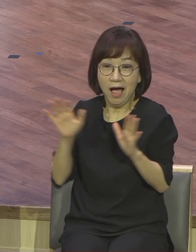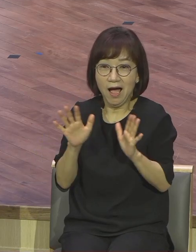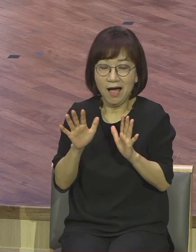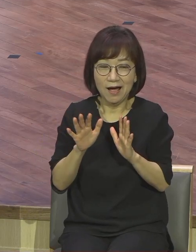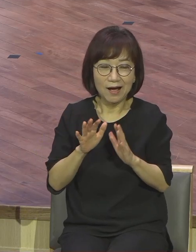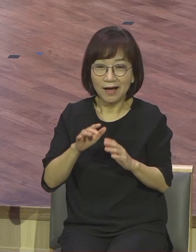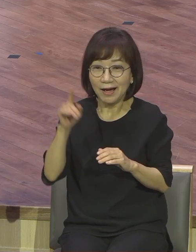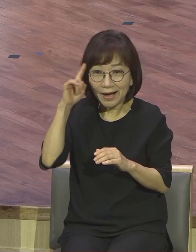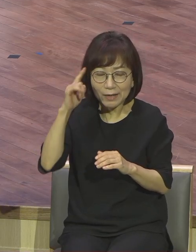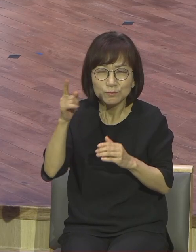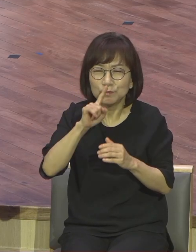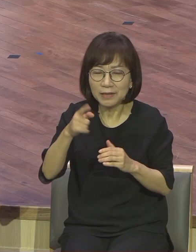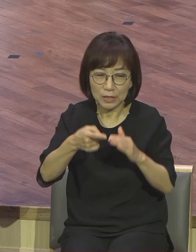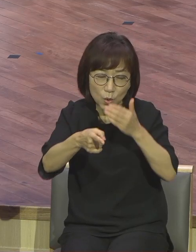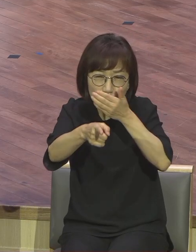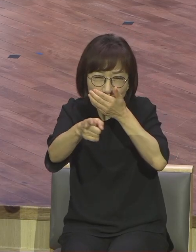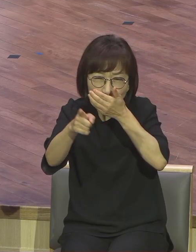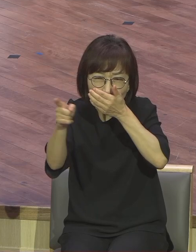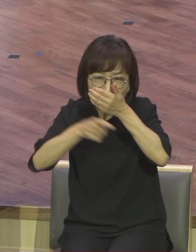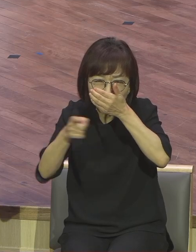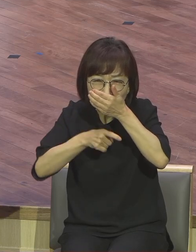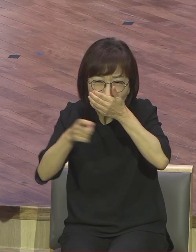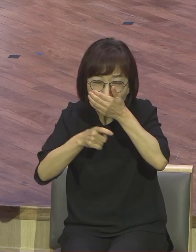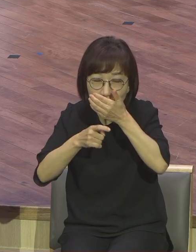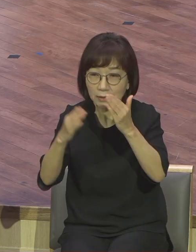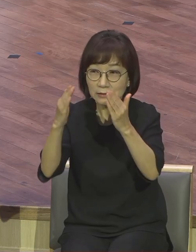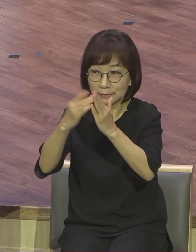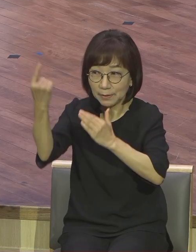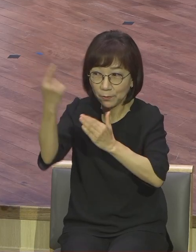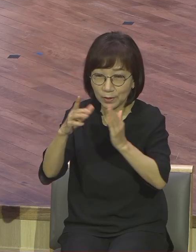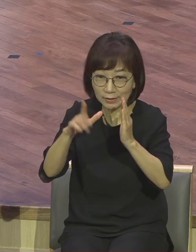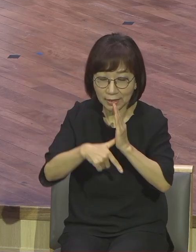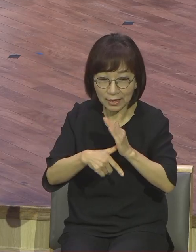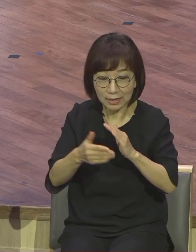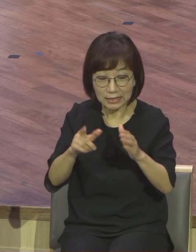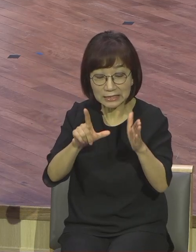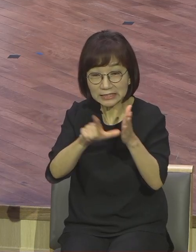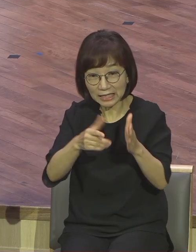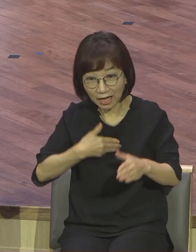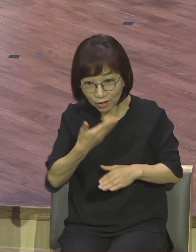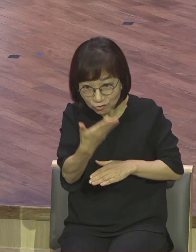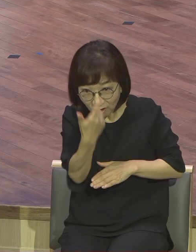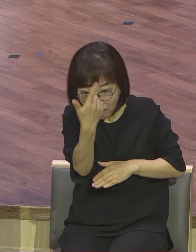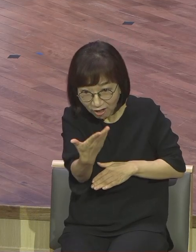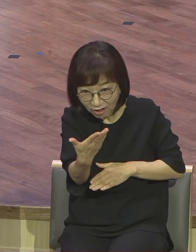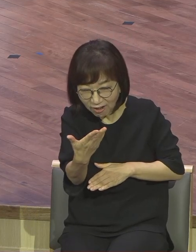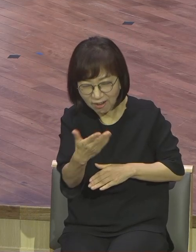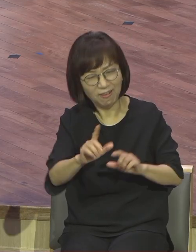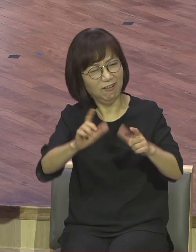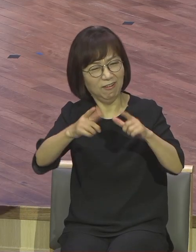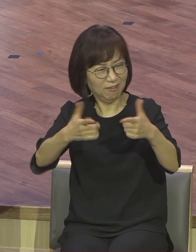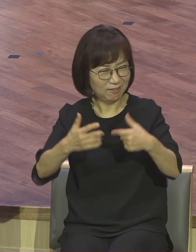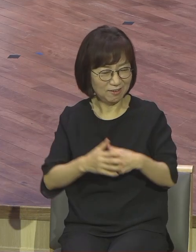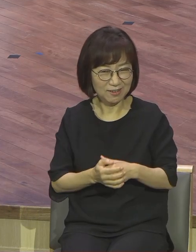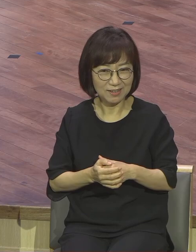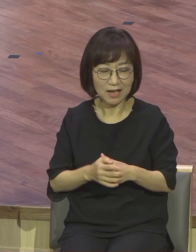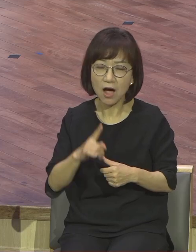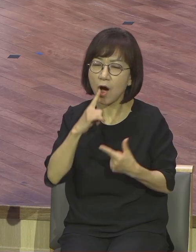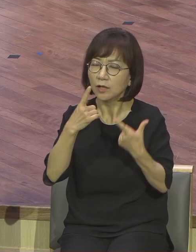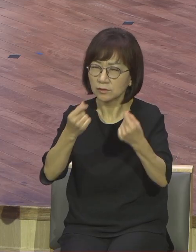예고가 없단 말이에요. 예고 없이 갑작스럽게 이루어진다. 옛날에 어릴 때 어릴